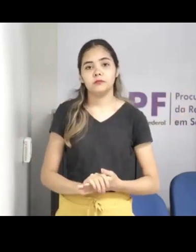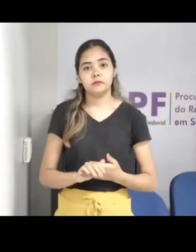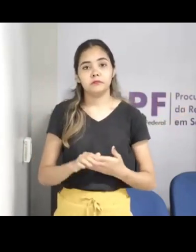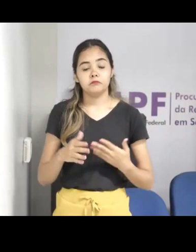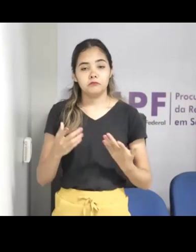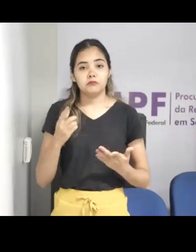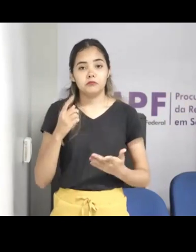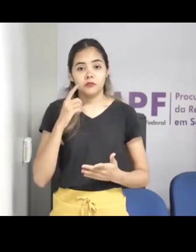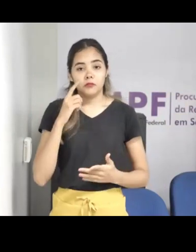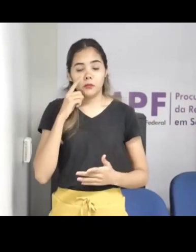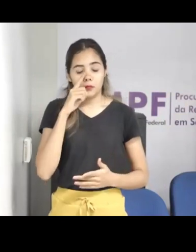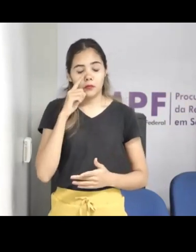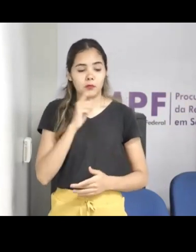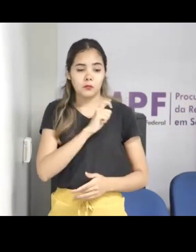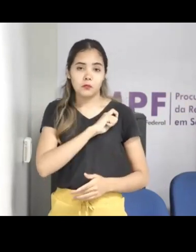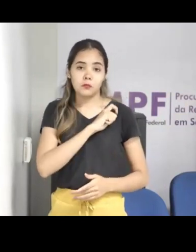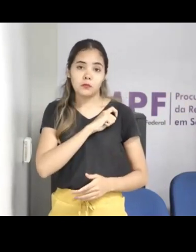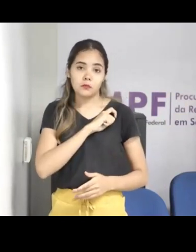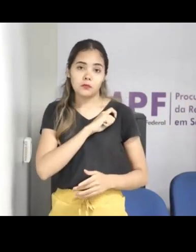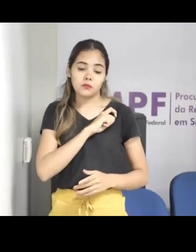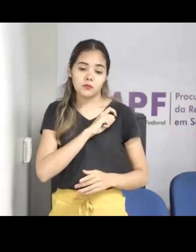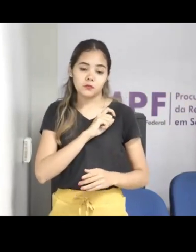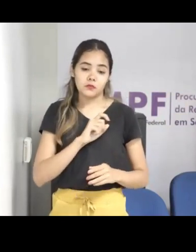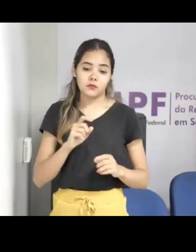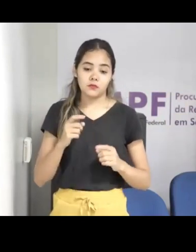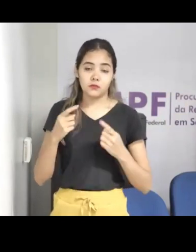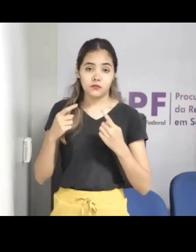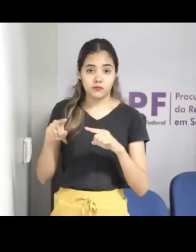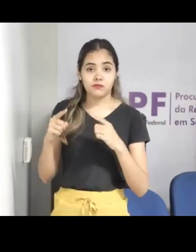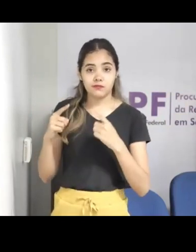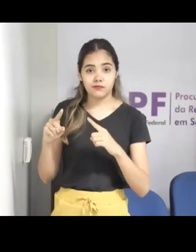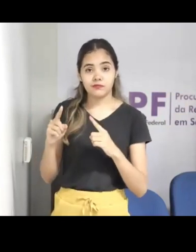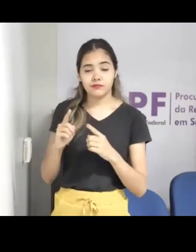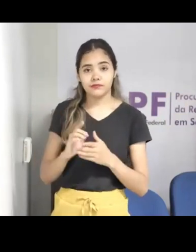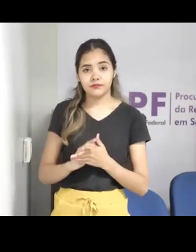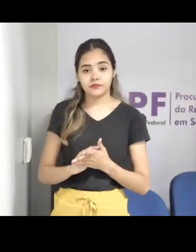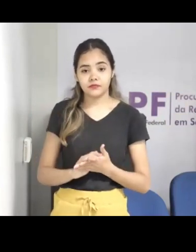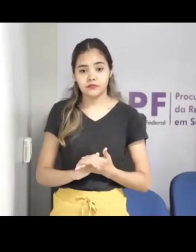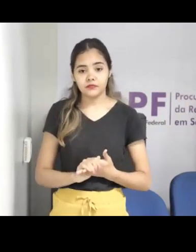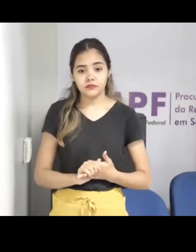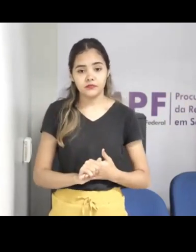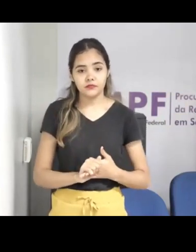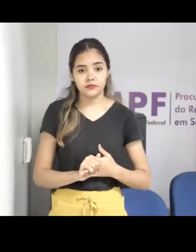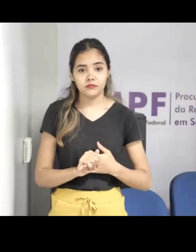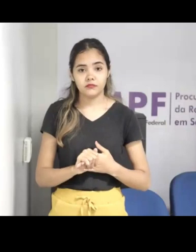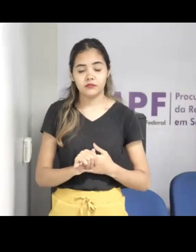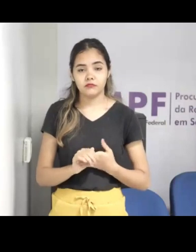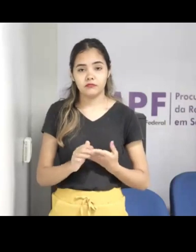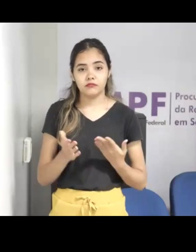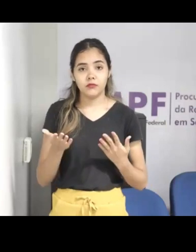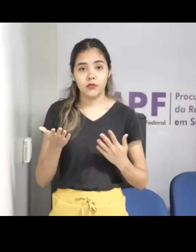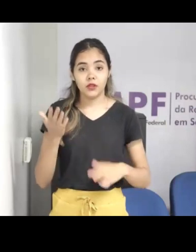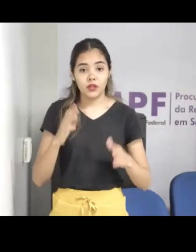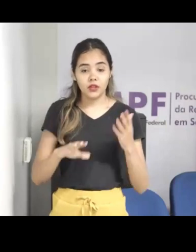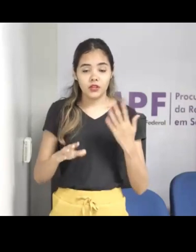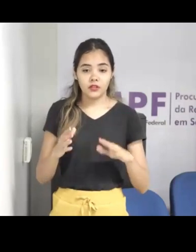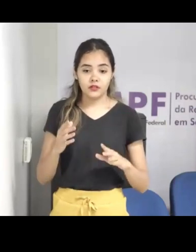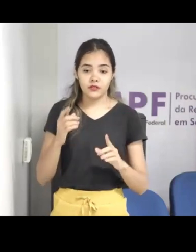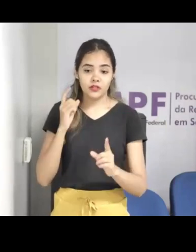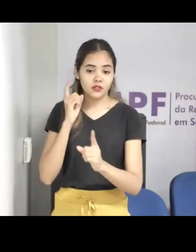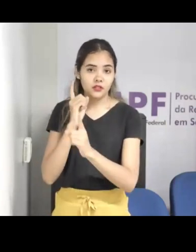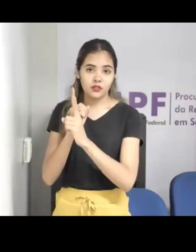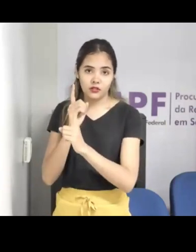e às vezes eles não precisam nem aliciar essa criança, eles também, eles vasculham as redes sociais das crianças, dos